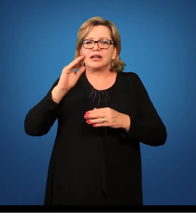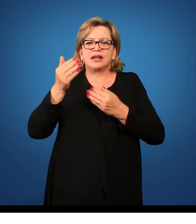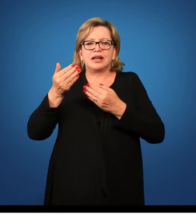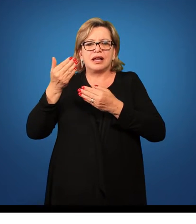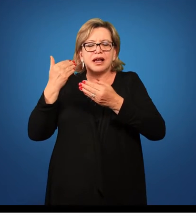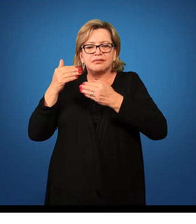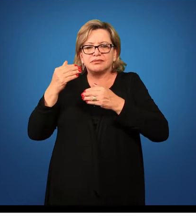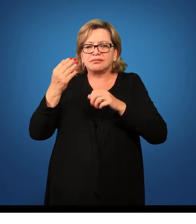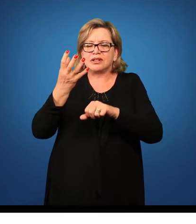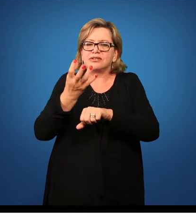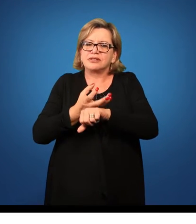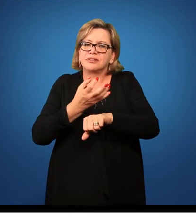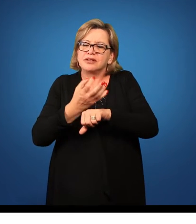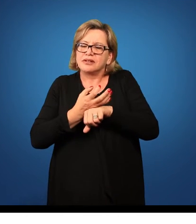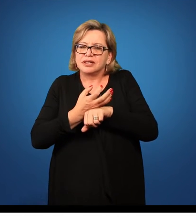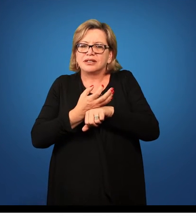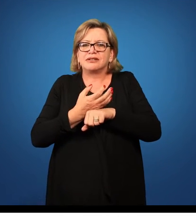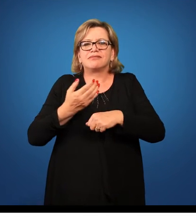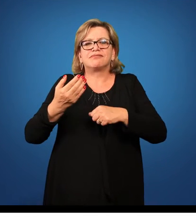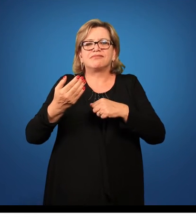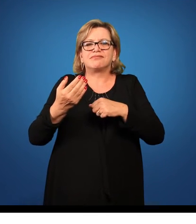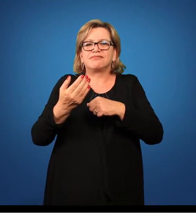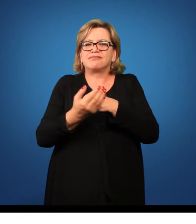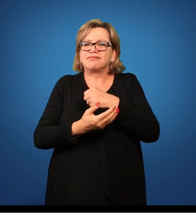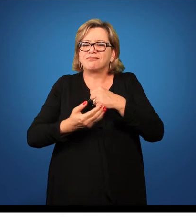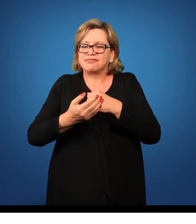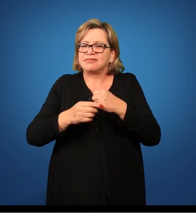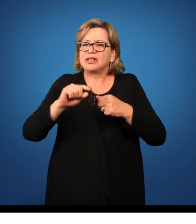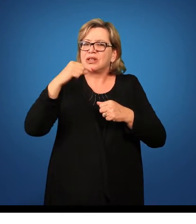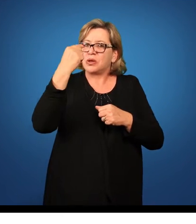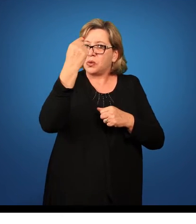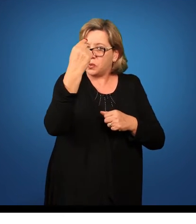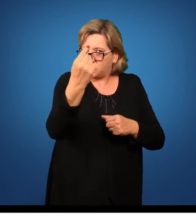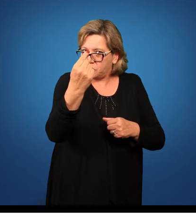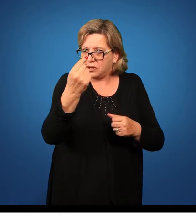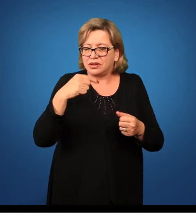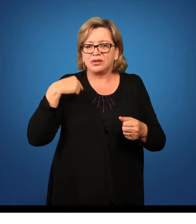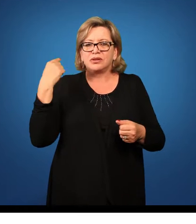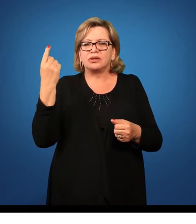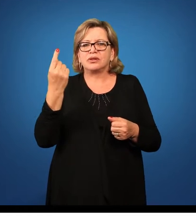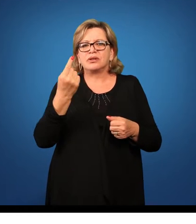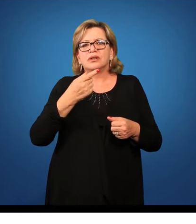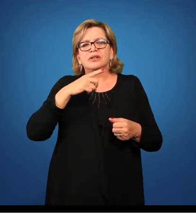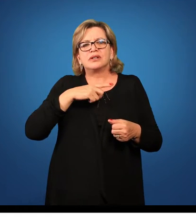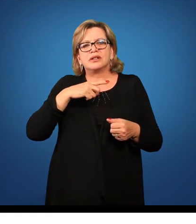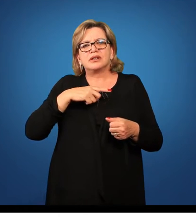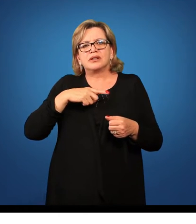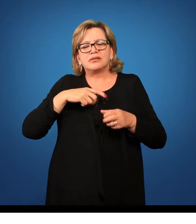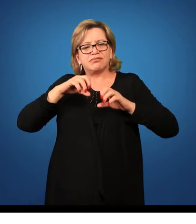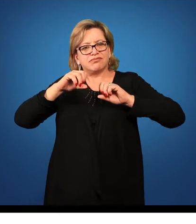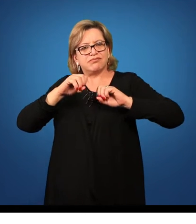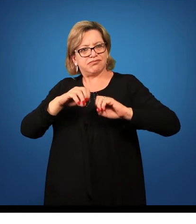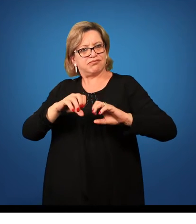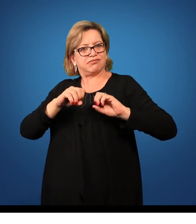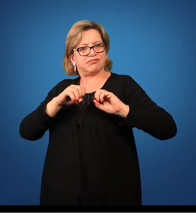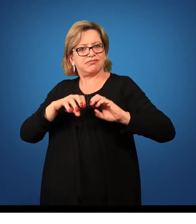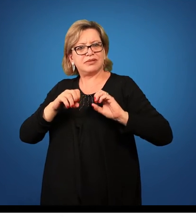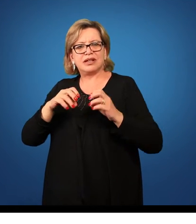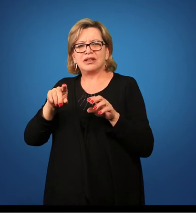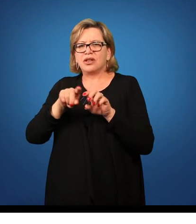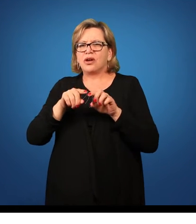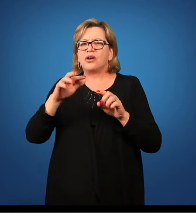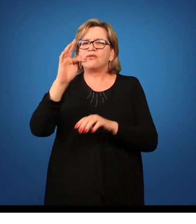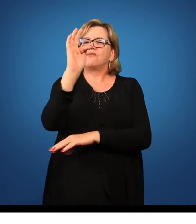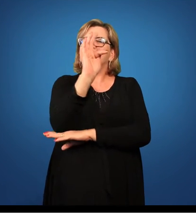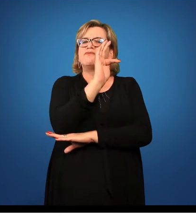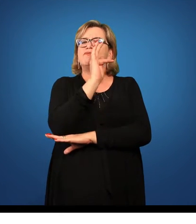então, na disciplina de fundamentos do ensino da arte 1, a gente tinha trabalhado apenas com os elementos